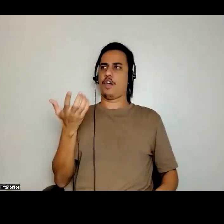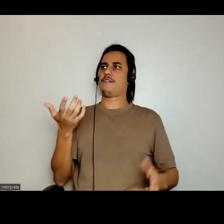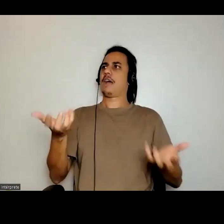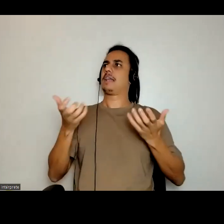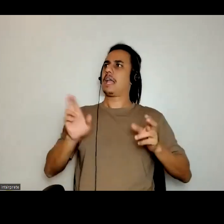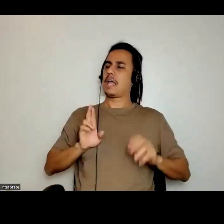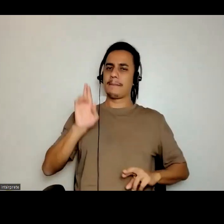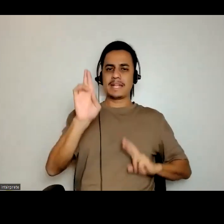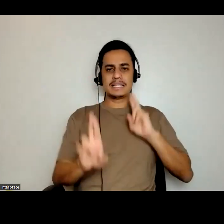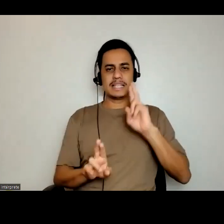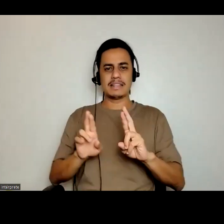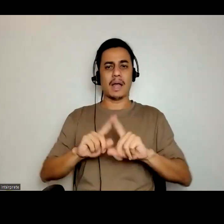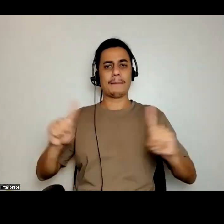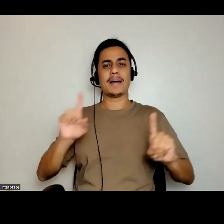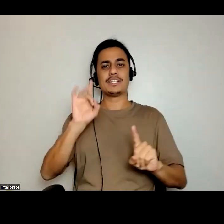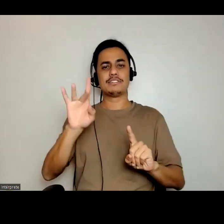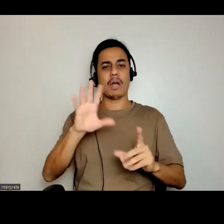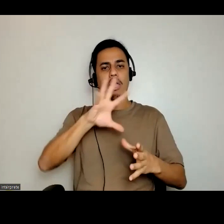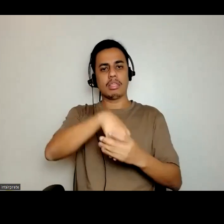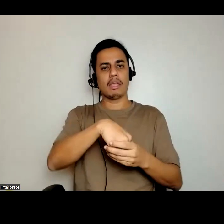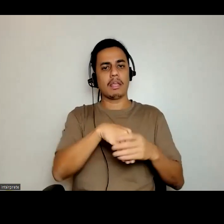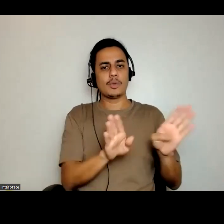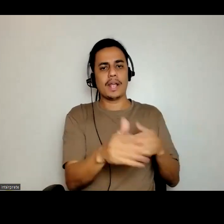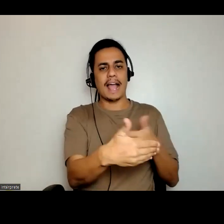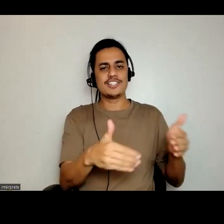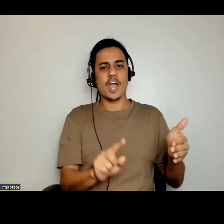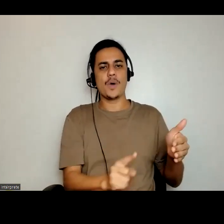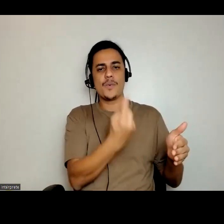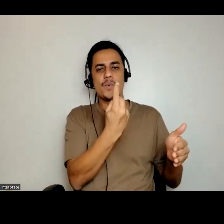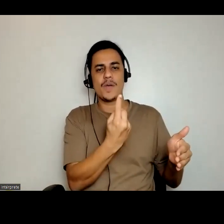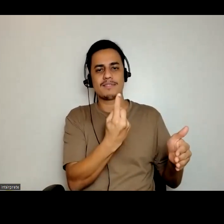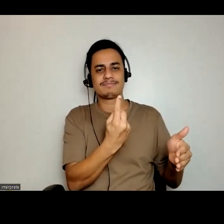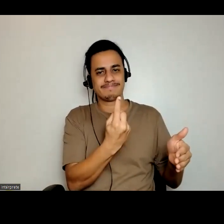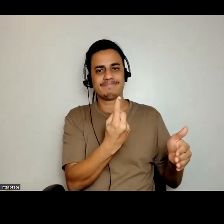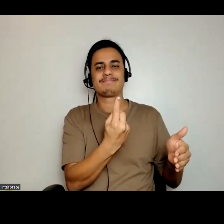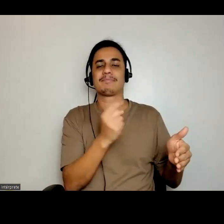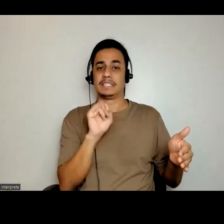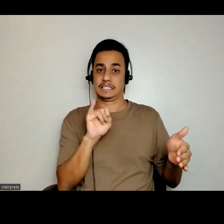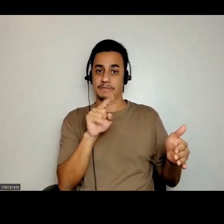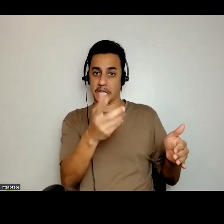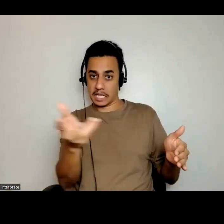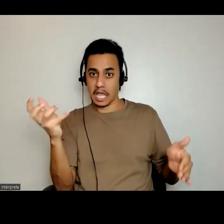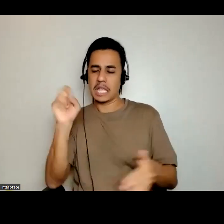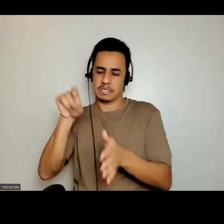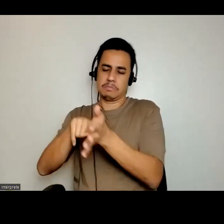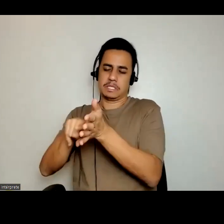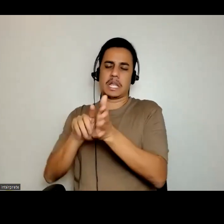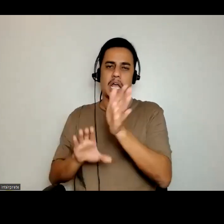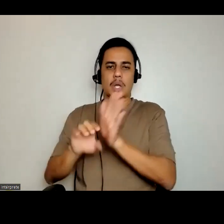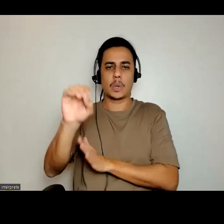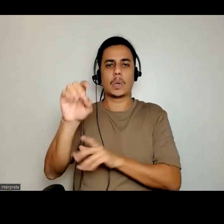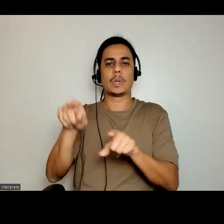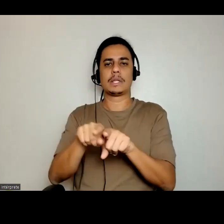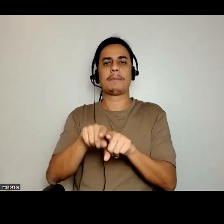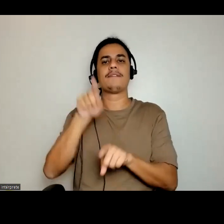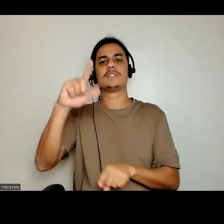representativos, se só nos coloca muito nesse lugar? Se vocês quiserem, mas se vocês botarem no Google também, vocês têm acesso